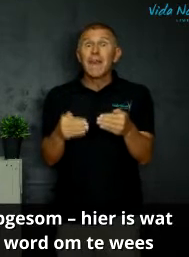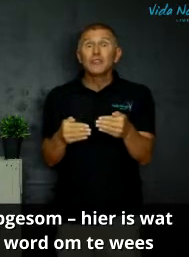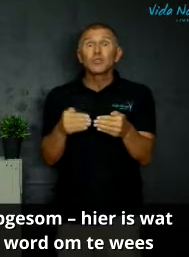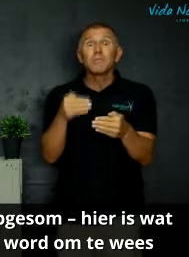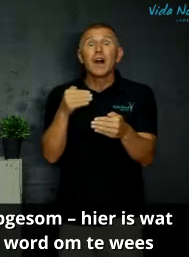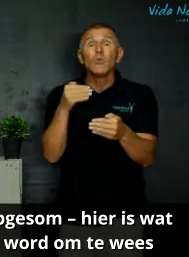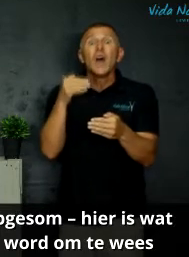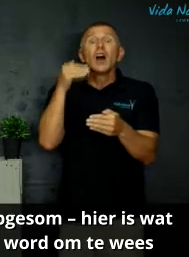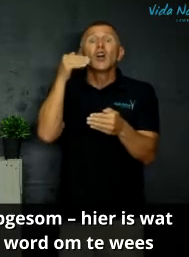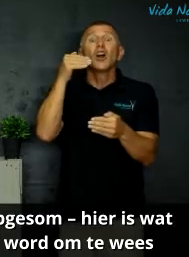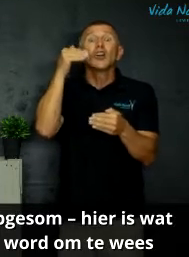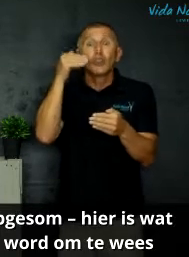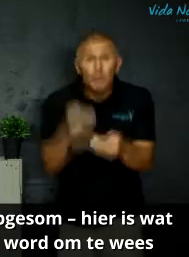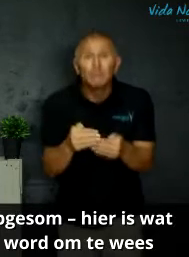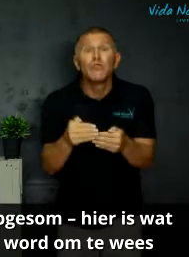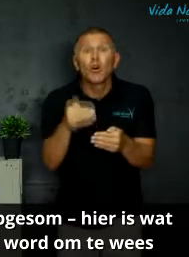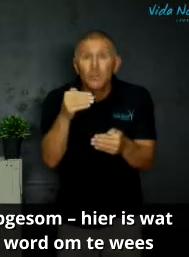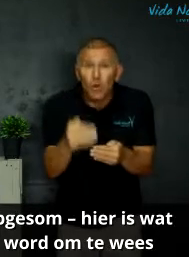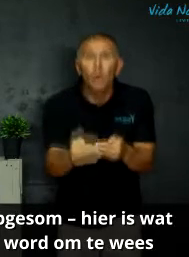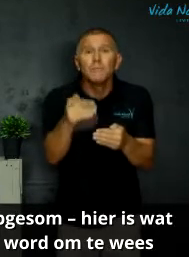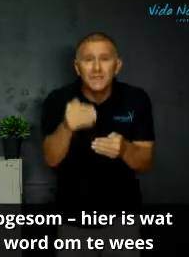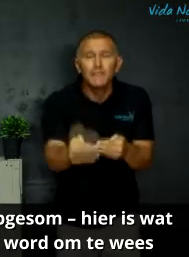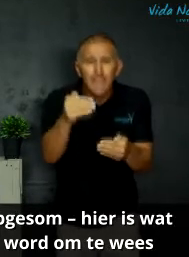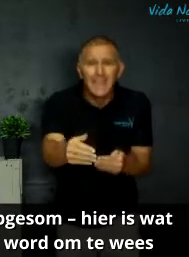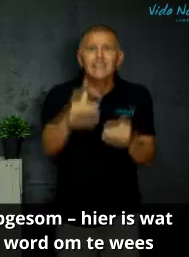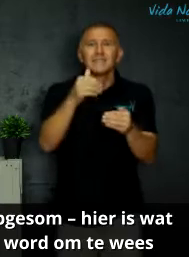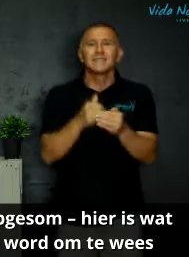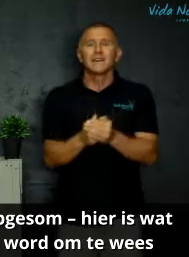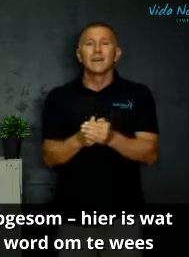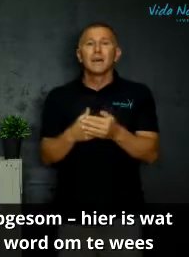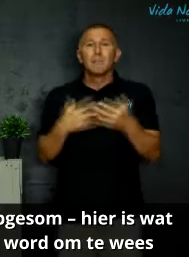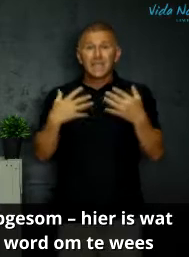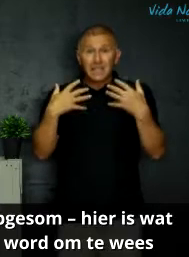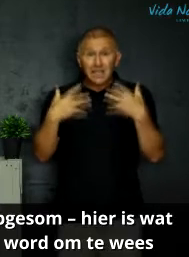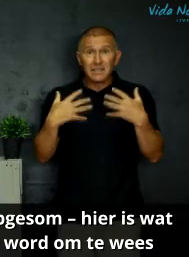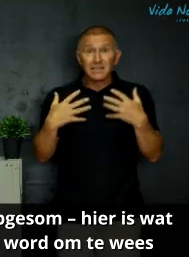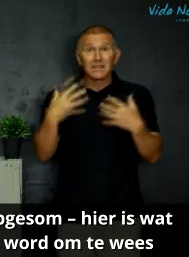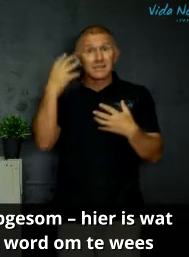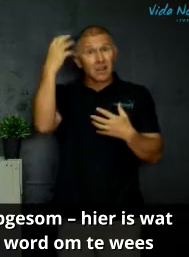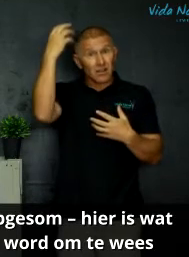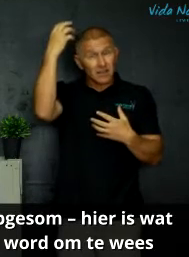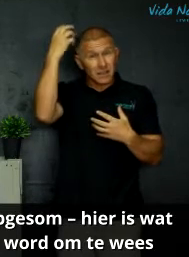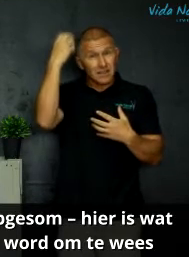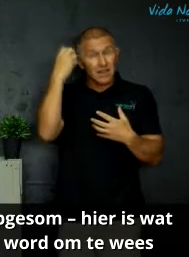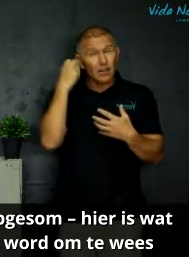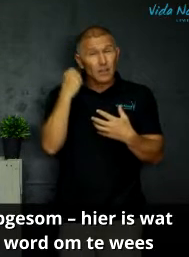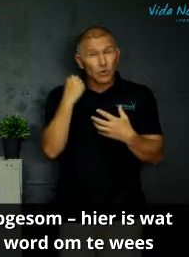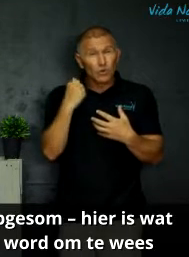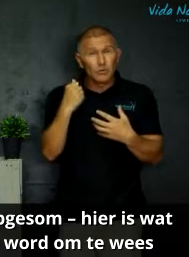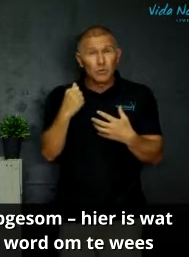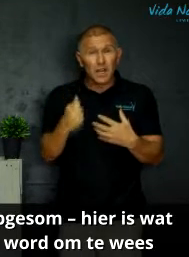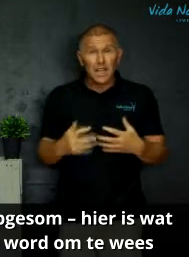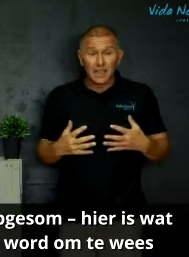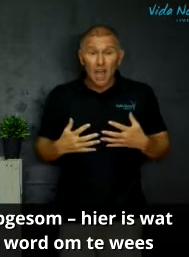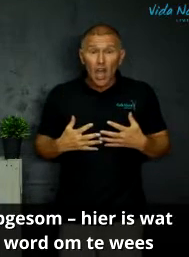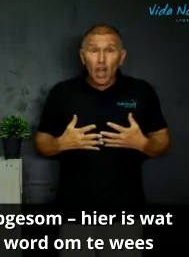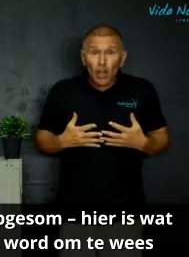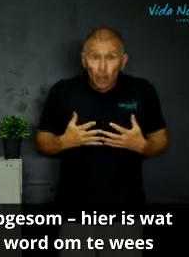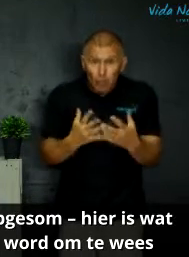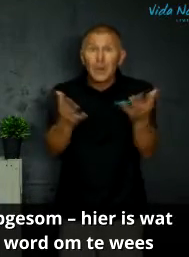mensdom nou geroep word om te wees met Jesus gesag die gesag wat God vir gegeet roep